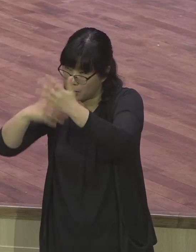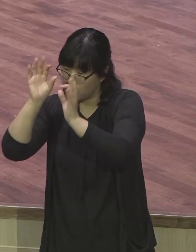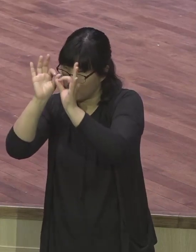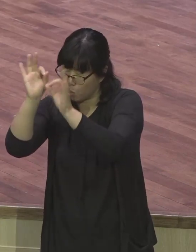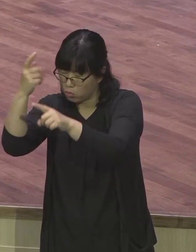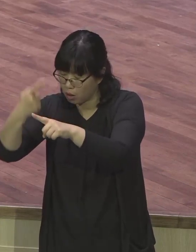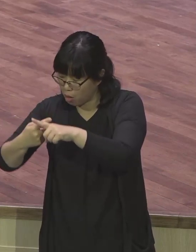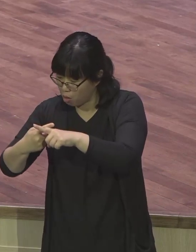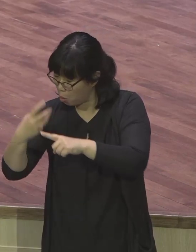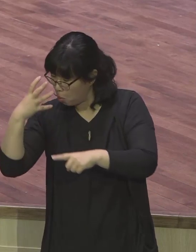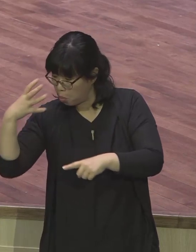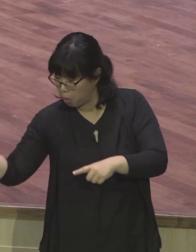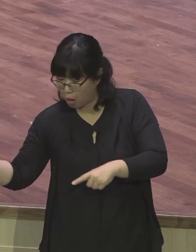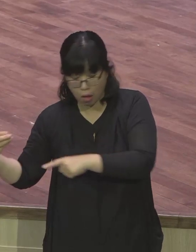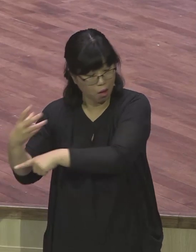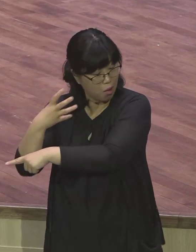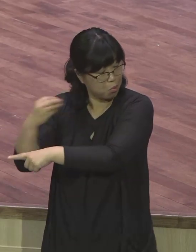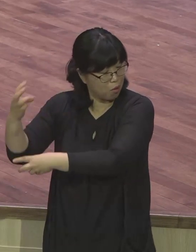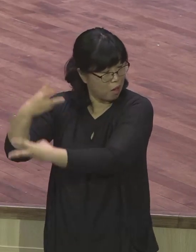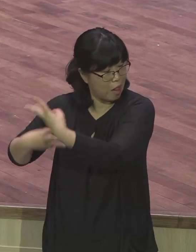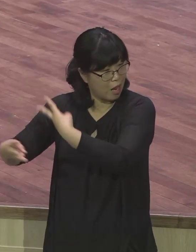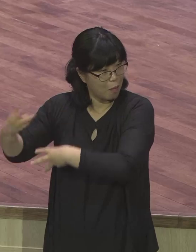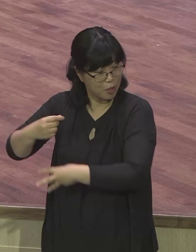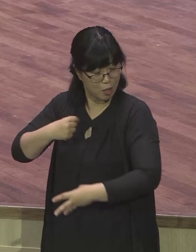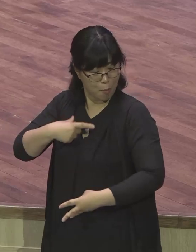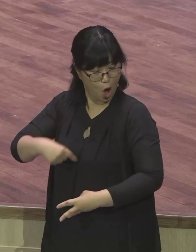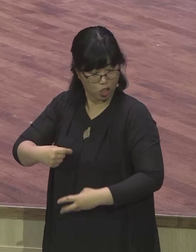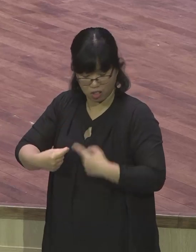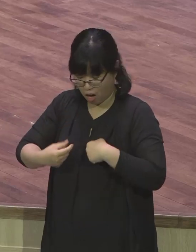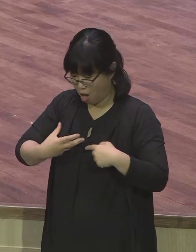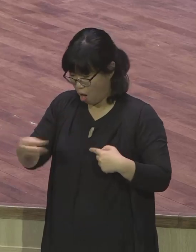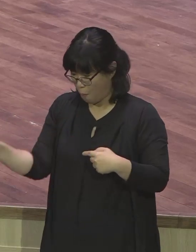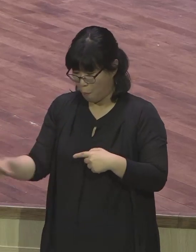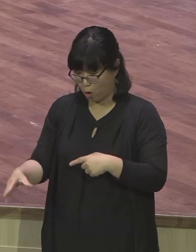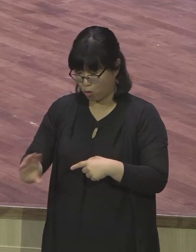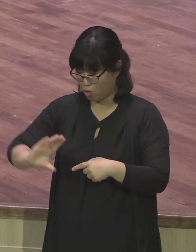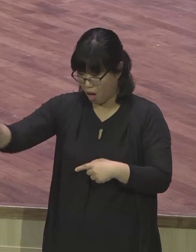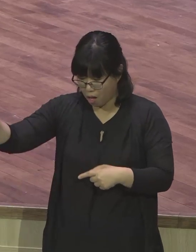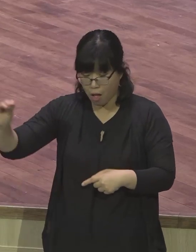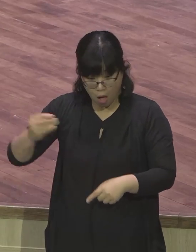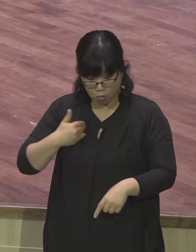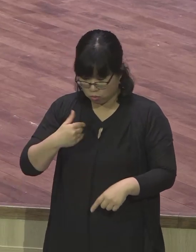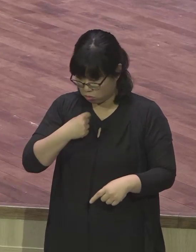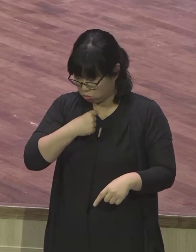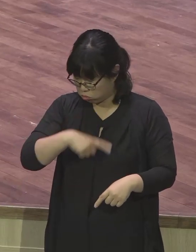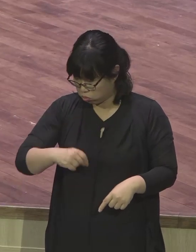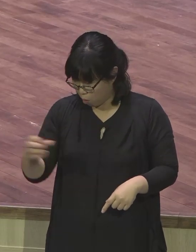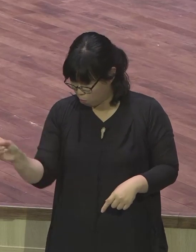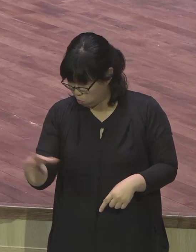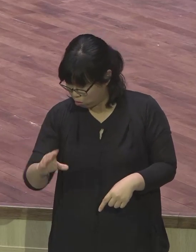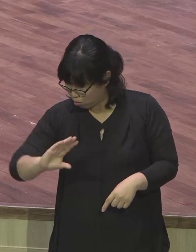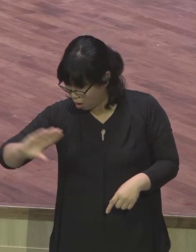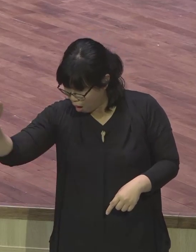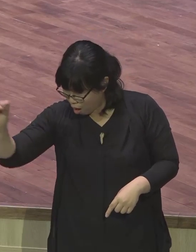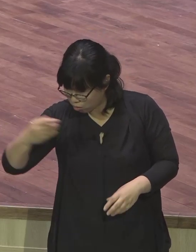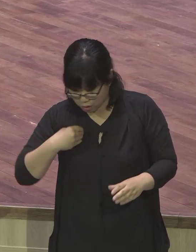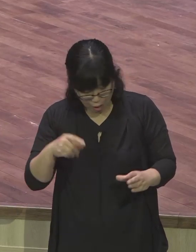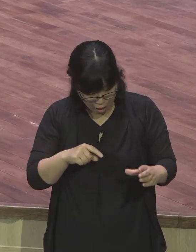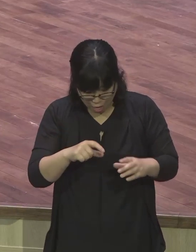그러면서 기도했던 것이 뭐냐면 내년에는 제가 정식으로 신청해서 앞자리에서 말씀을 듣게